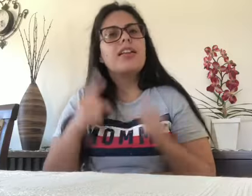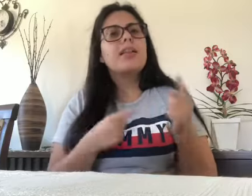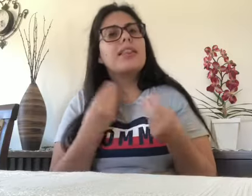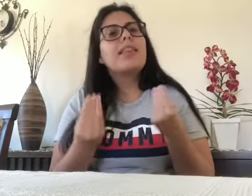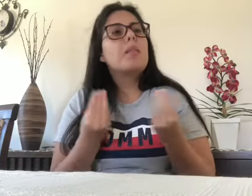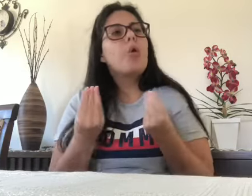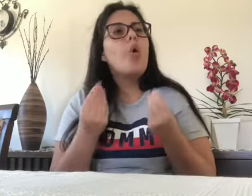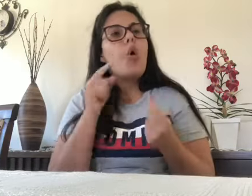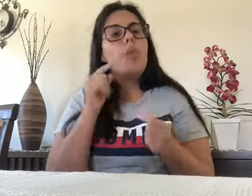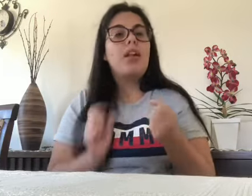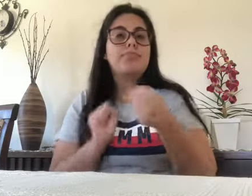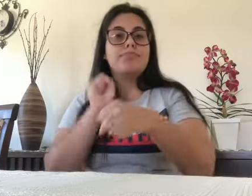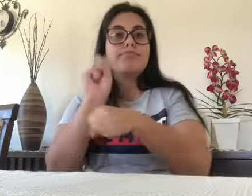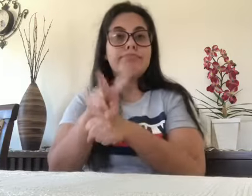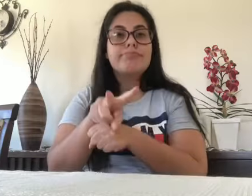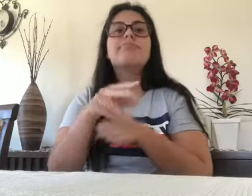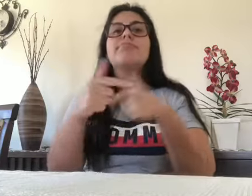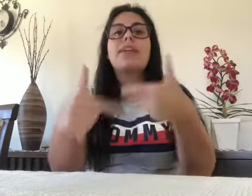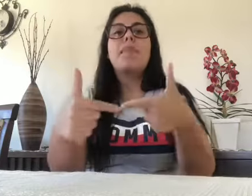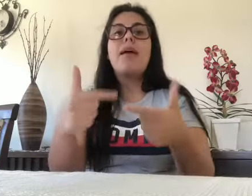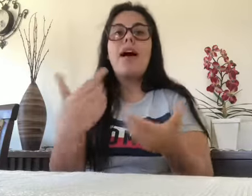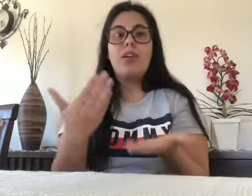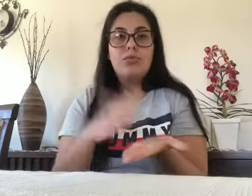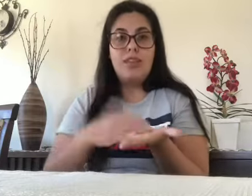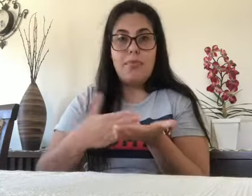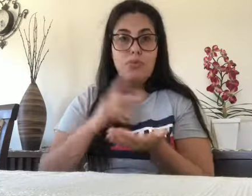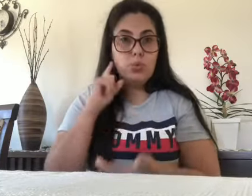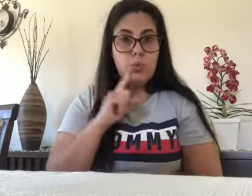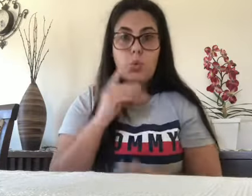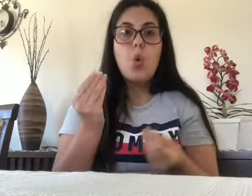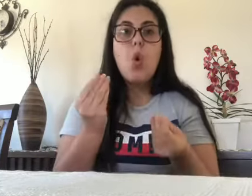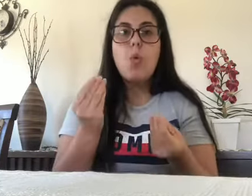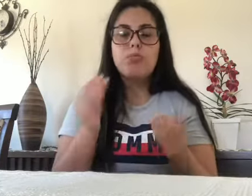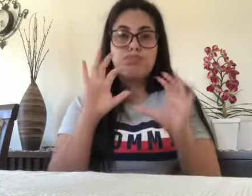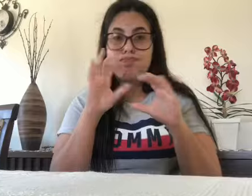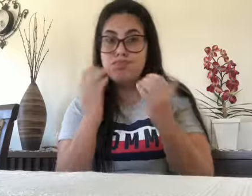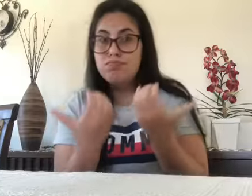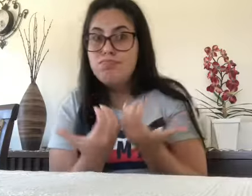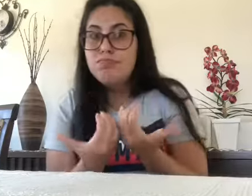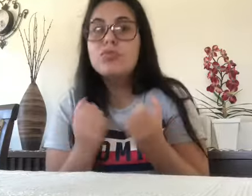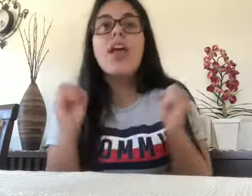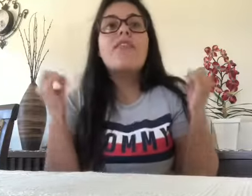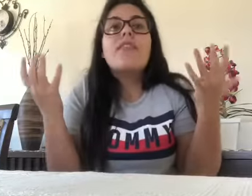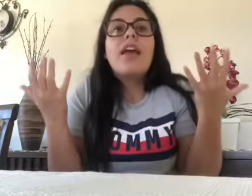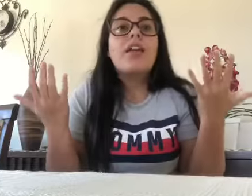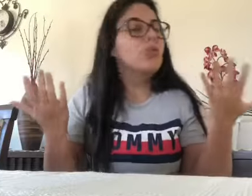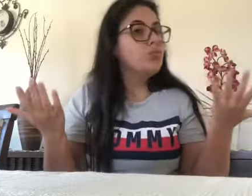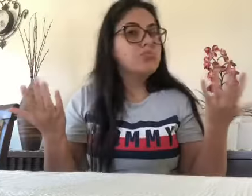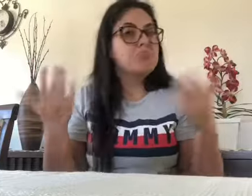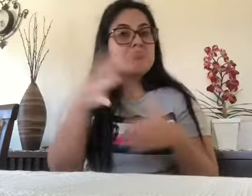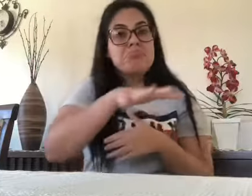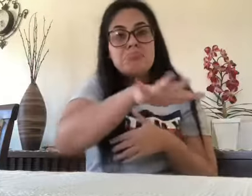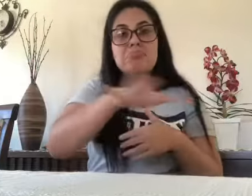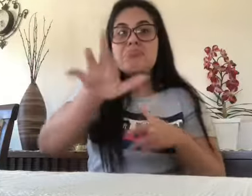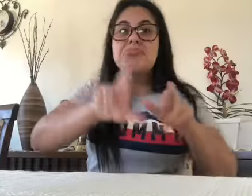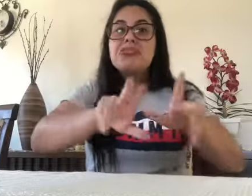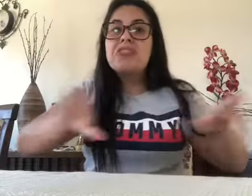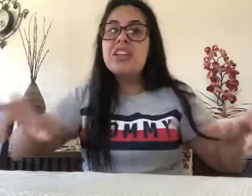Também saber como esse intérprete surdo entra no mercado de trabalho. Qual o evento, o